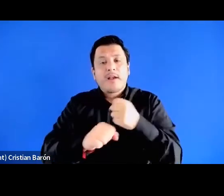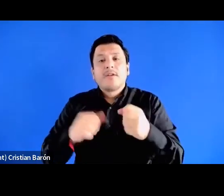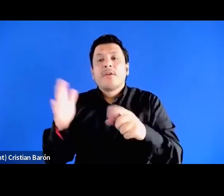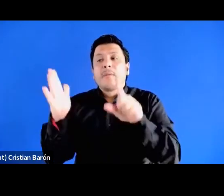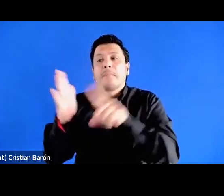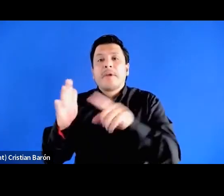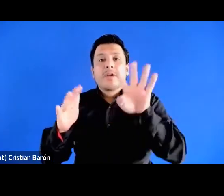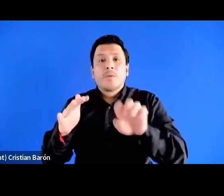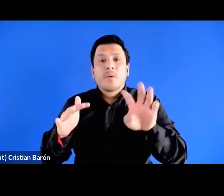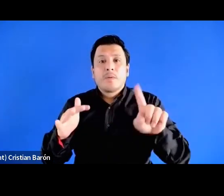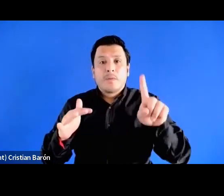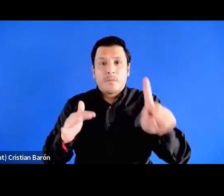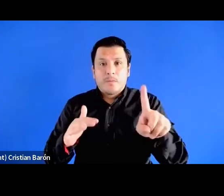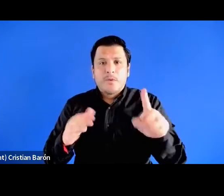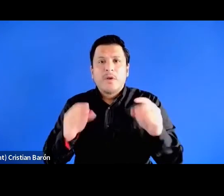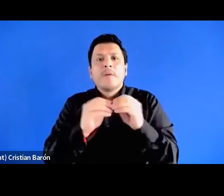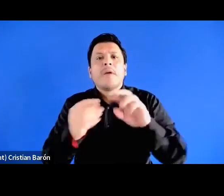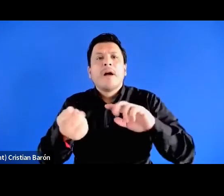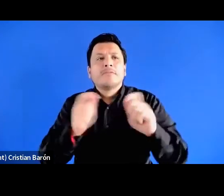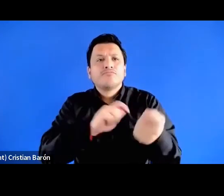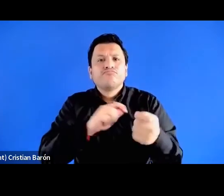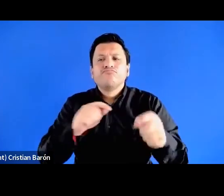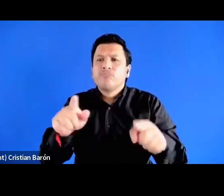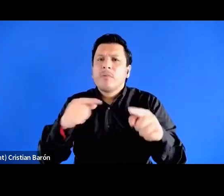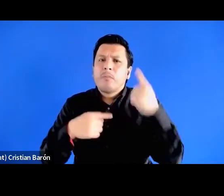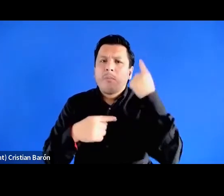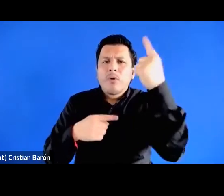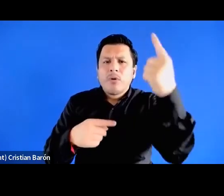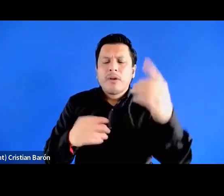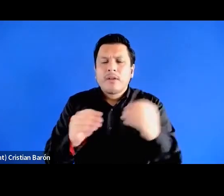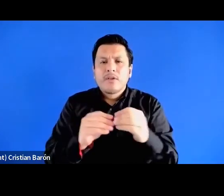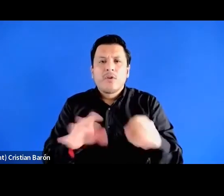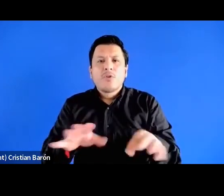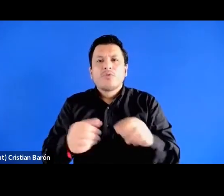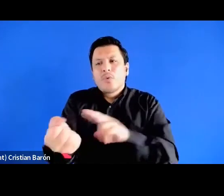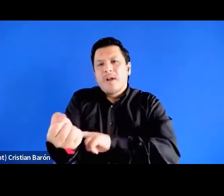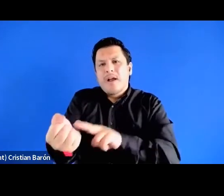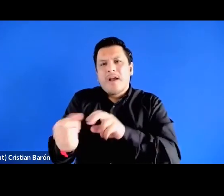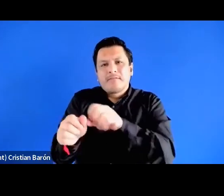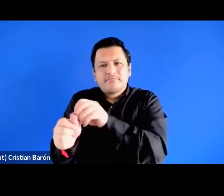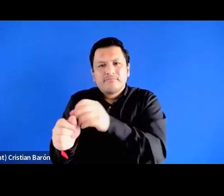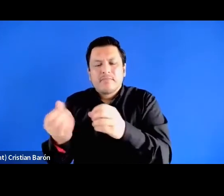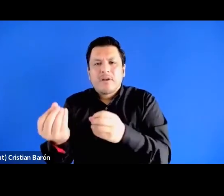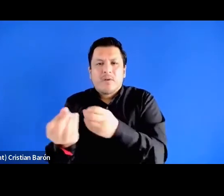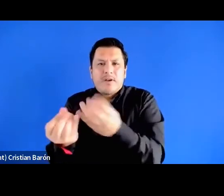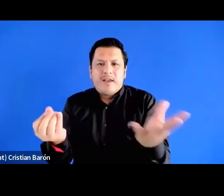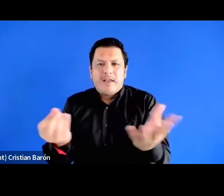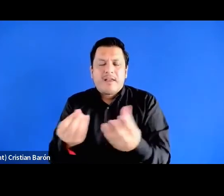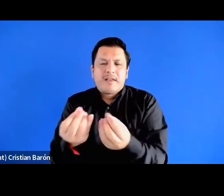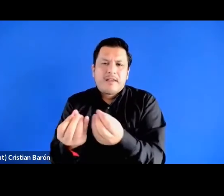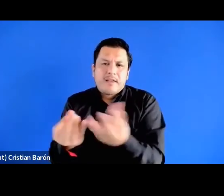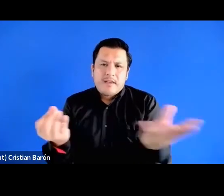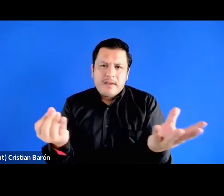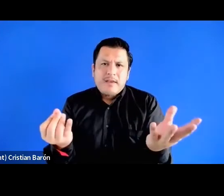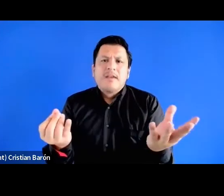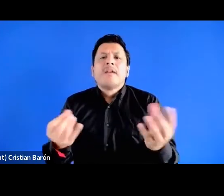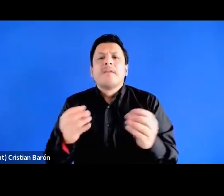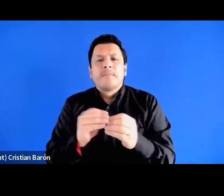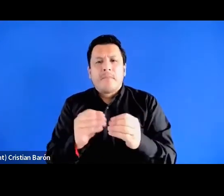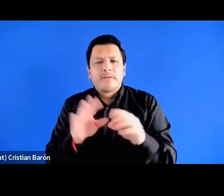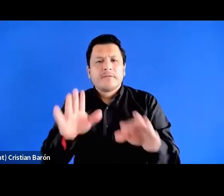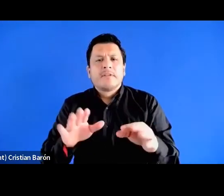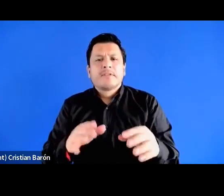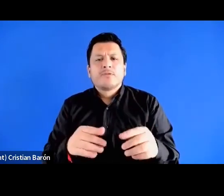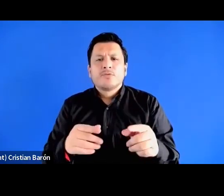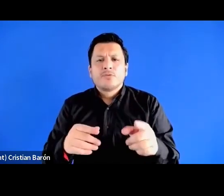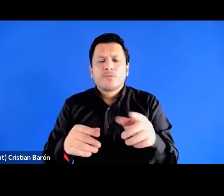esa diversificación digamos en el campo político a partir de la etnicidad pero recordemos además que esta es este es el momento